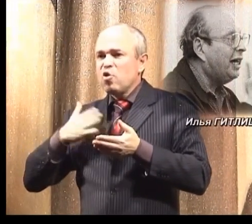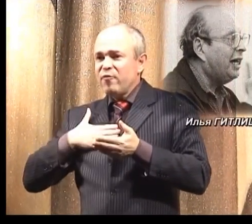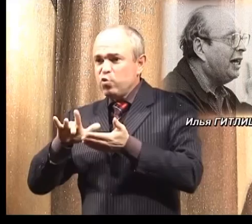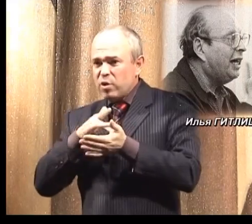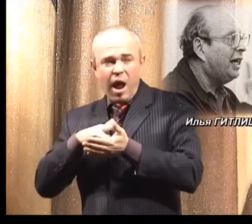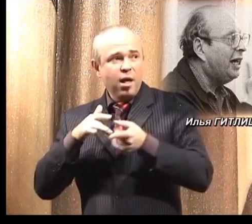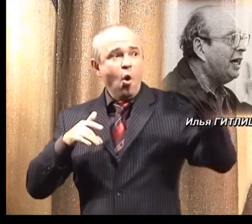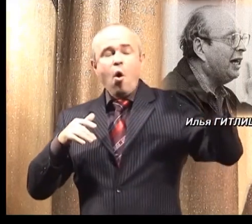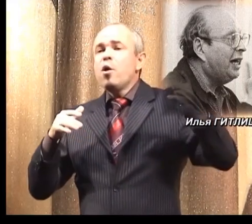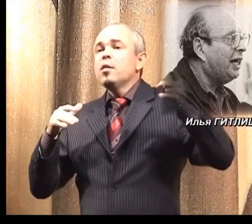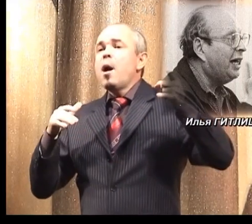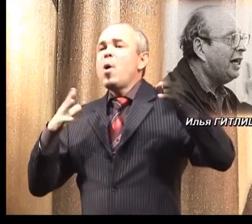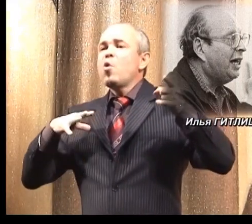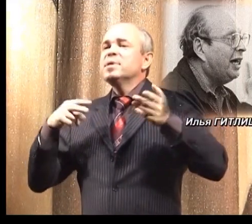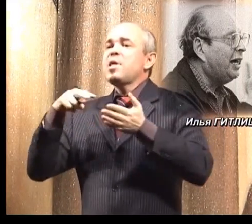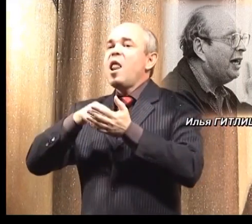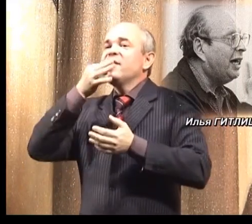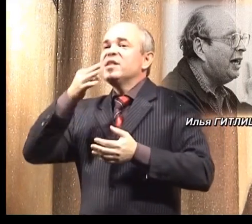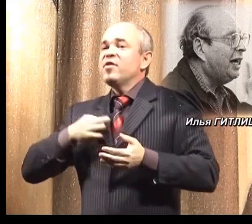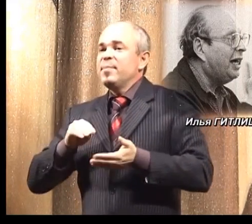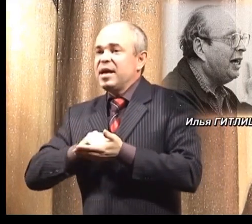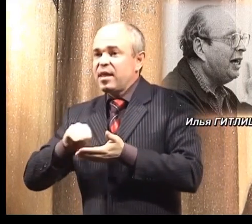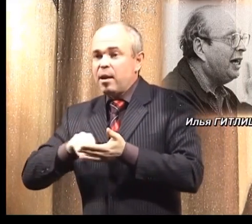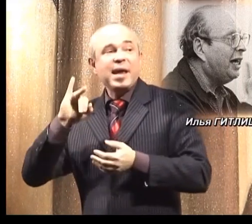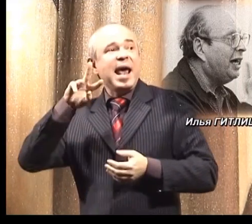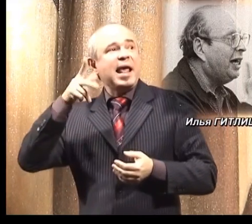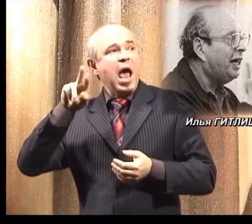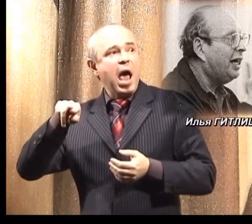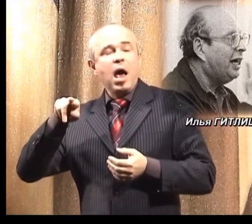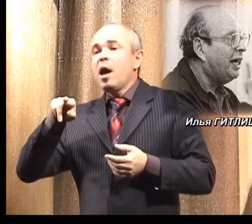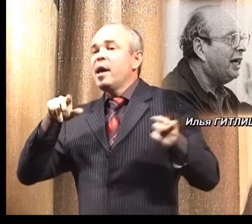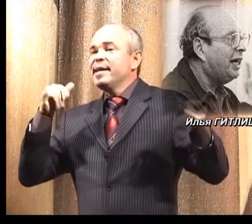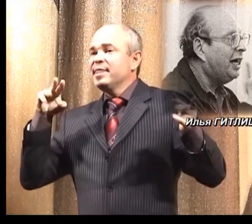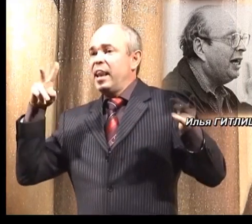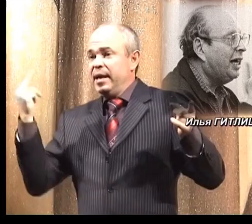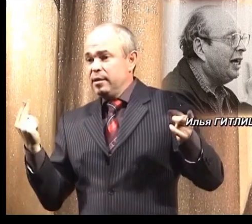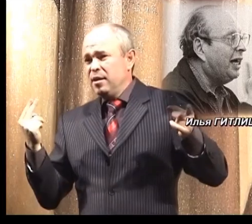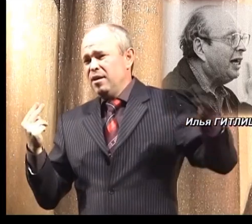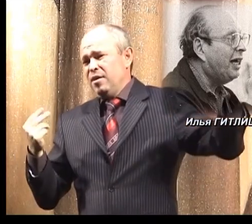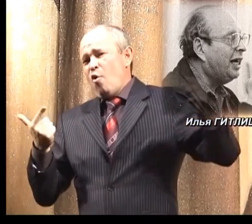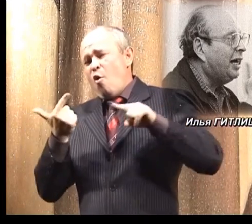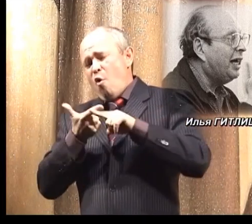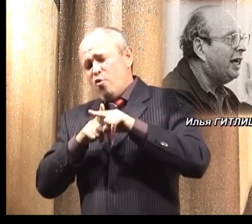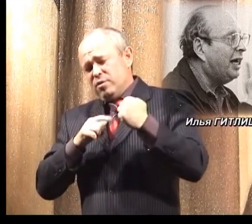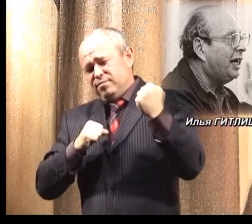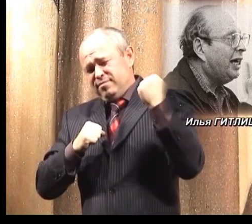Знаменитый журналист Илья Гитлец.